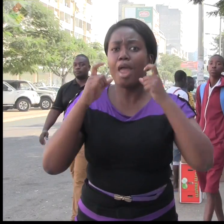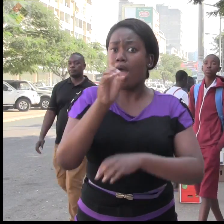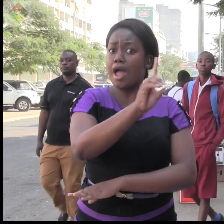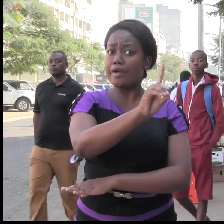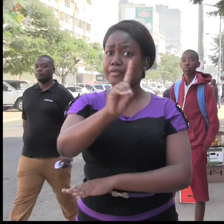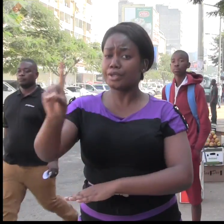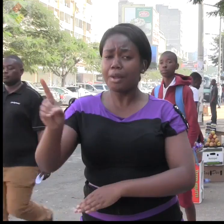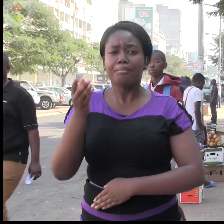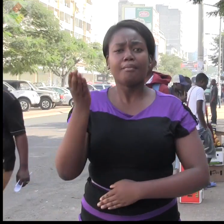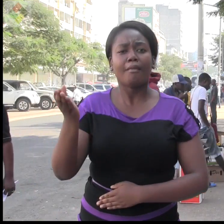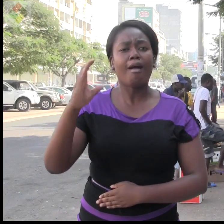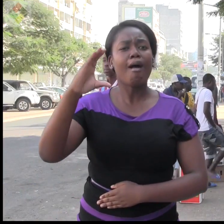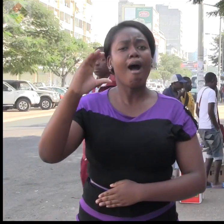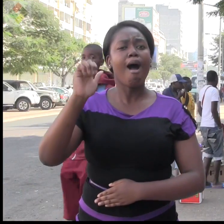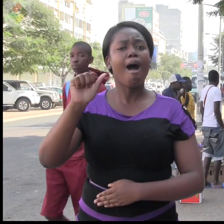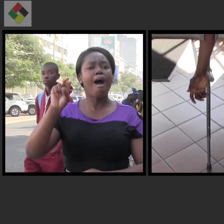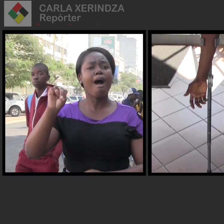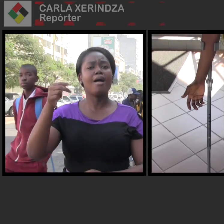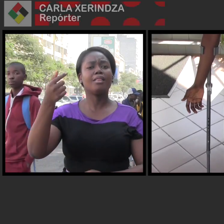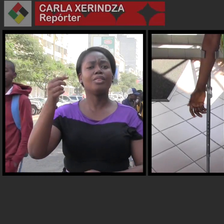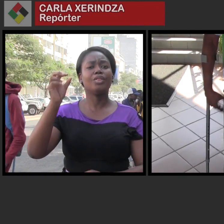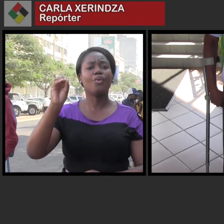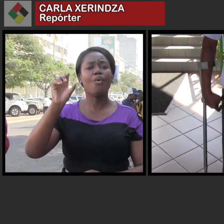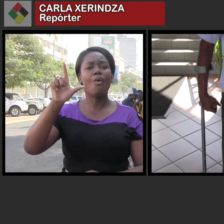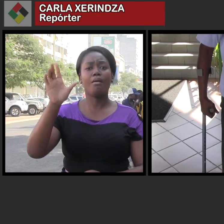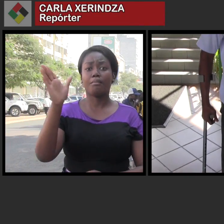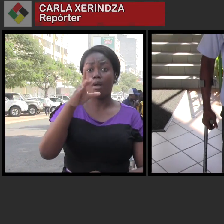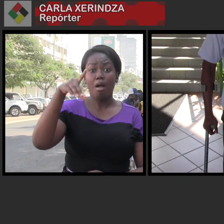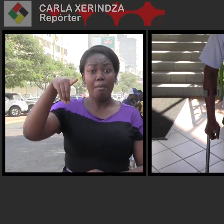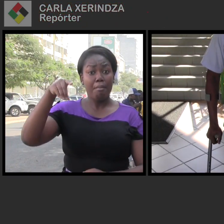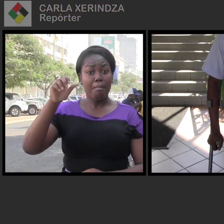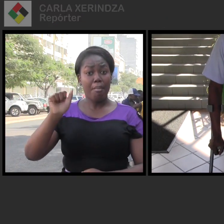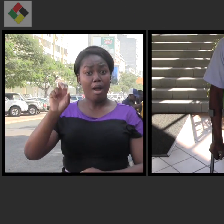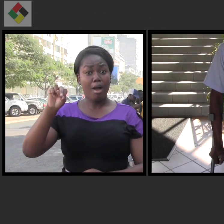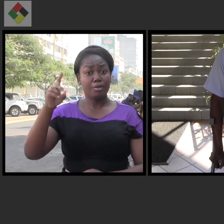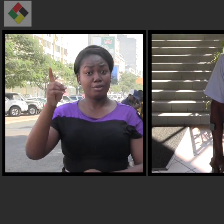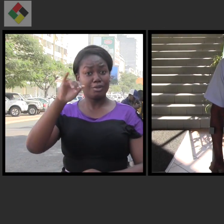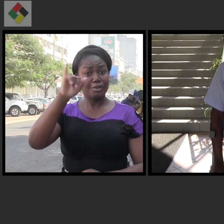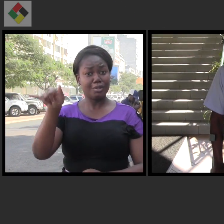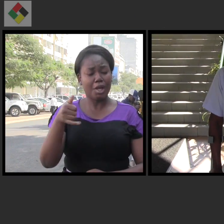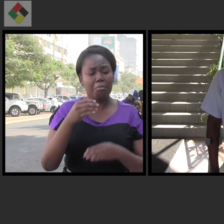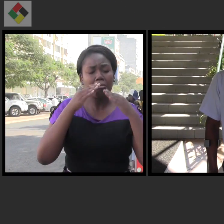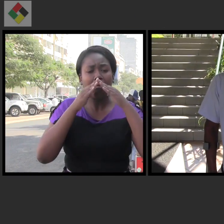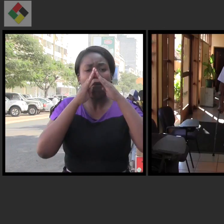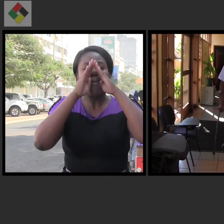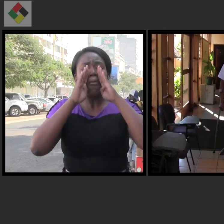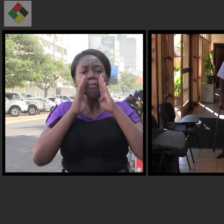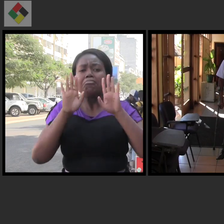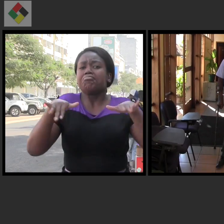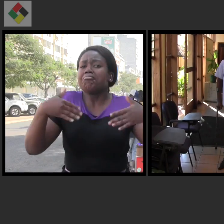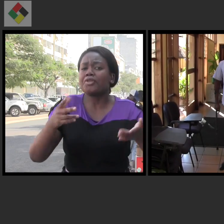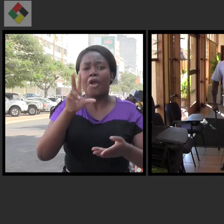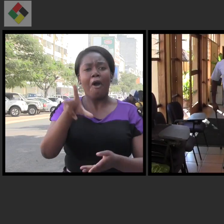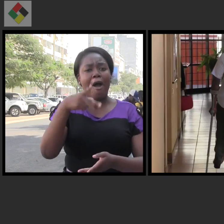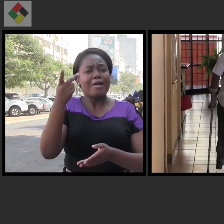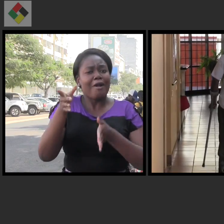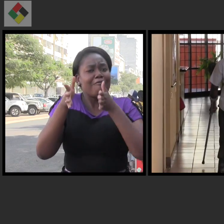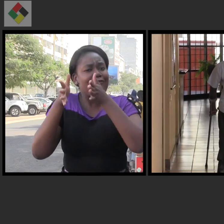O presidente do Fórum das Associações Moçambicanas dos Deficientes, Cantol Ponja, está descontente com a atuação dos órgãos de